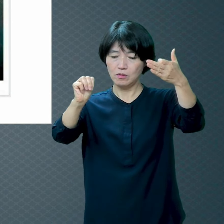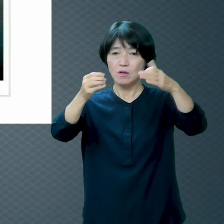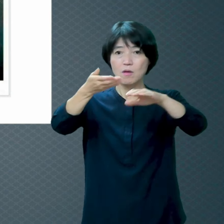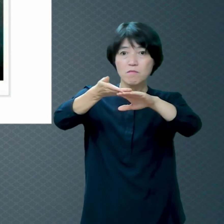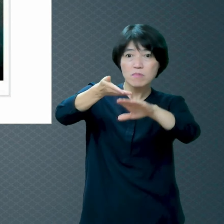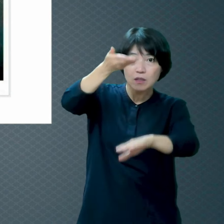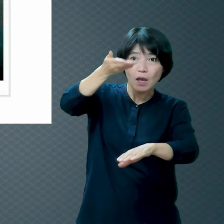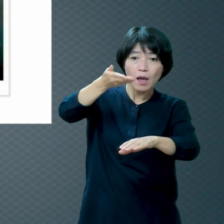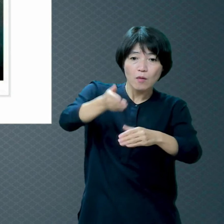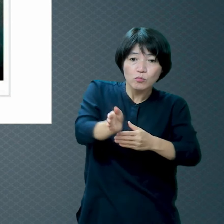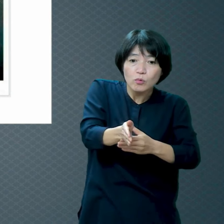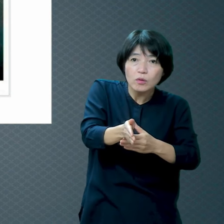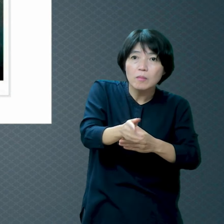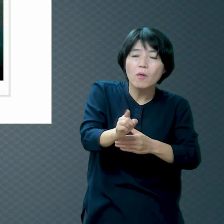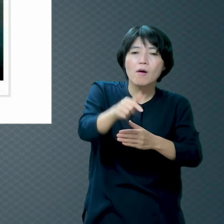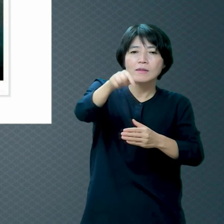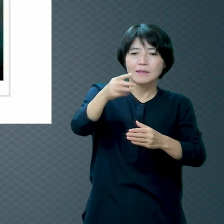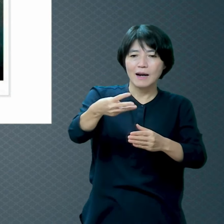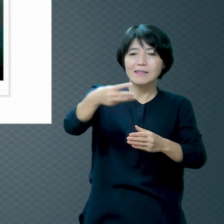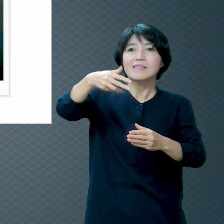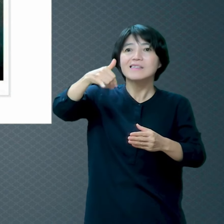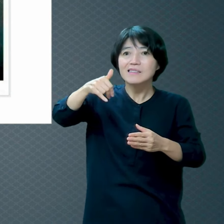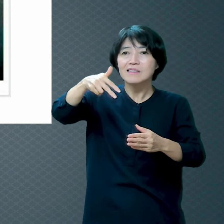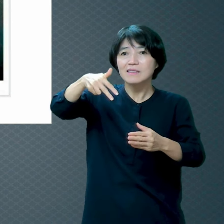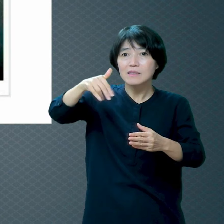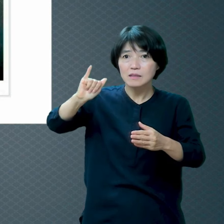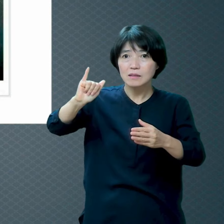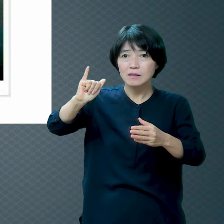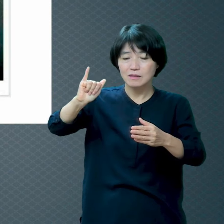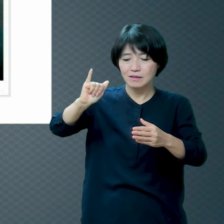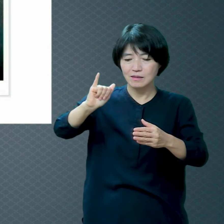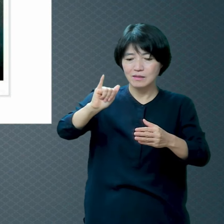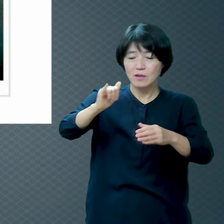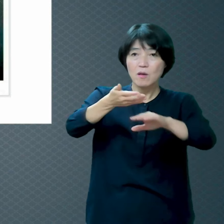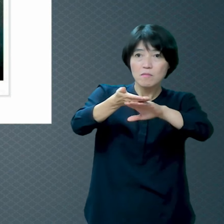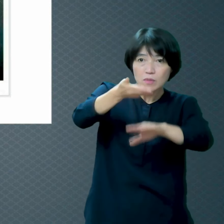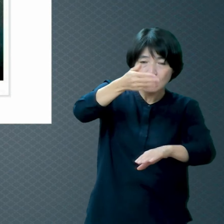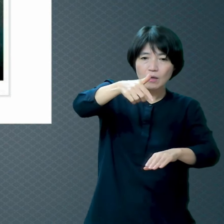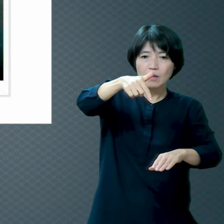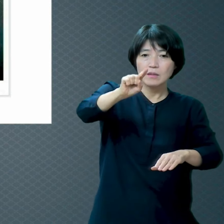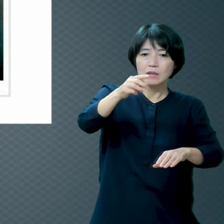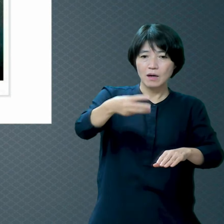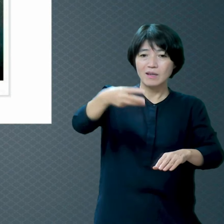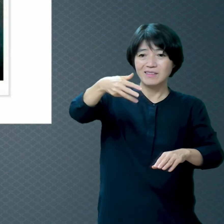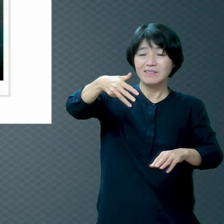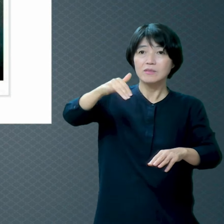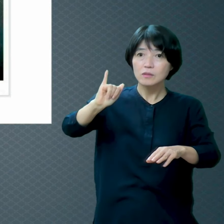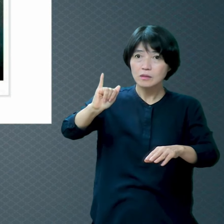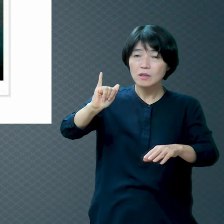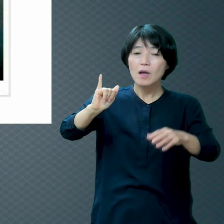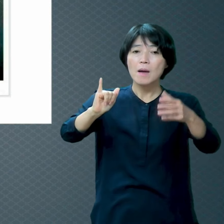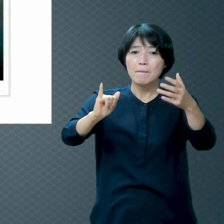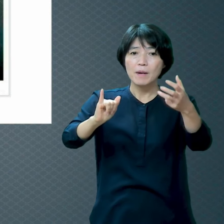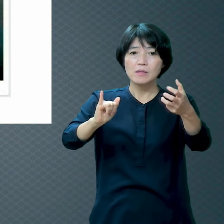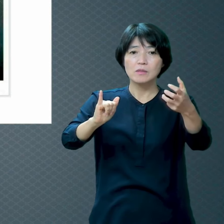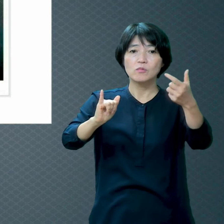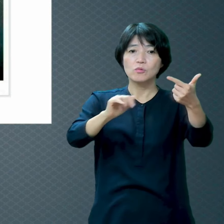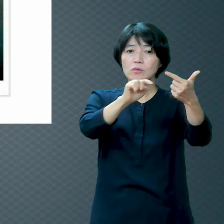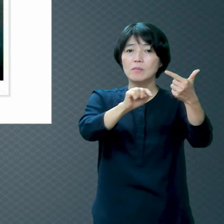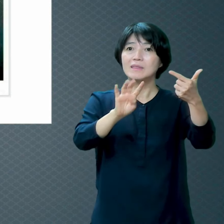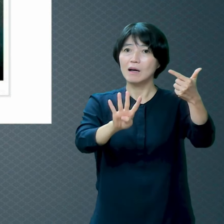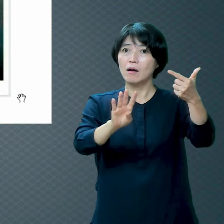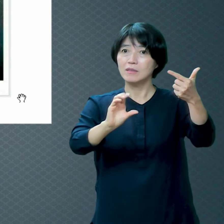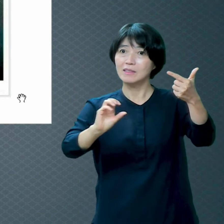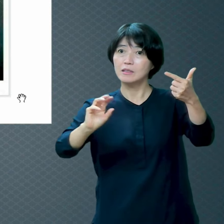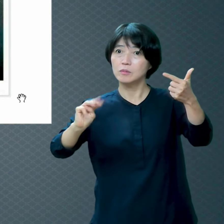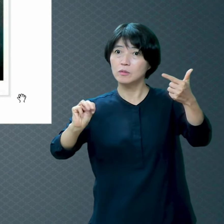갈치예요 갈치 86.4cm 아니 86.4cm가 왜